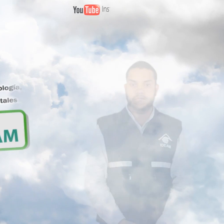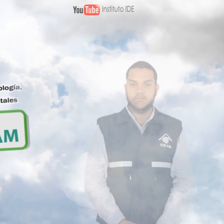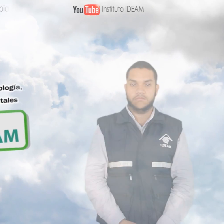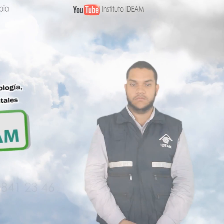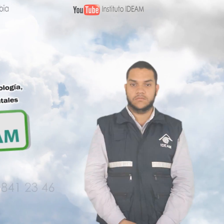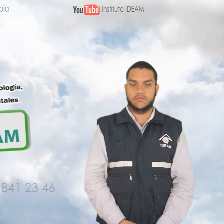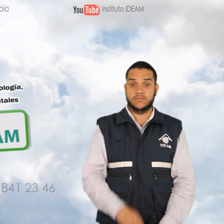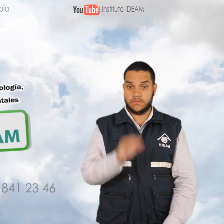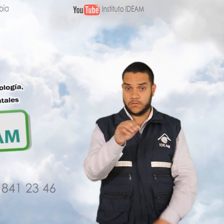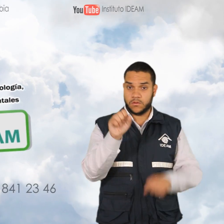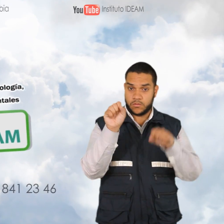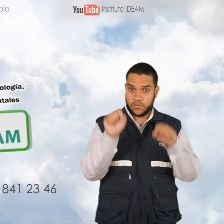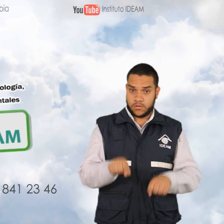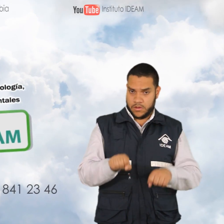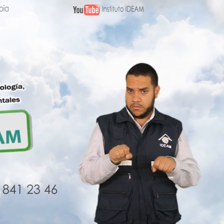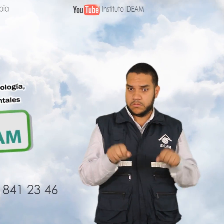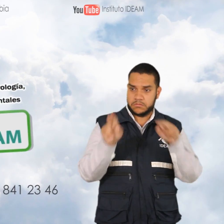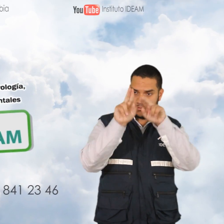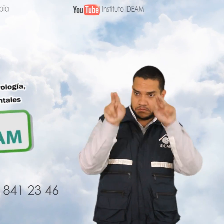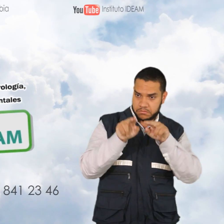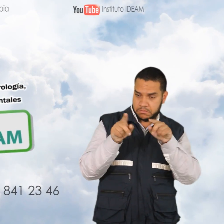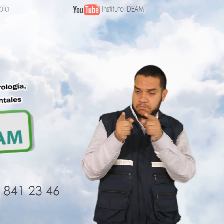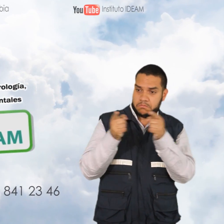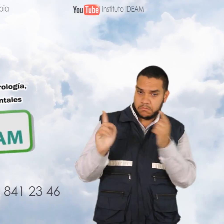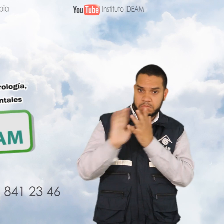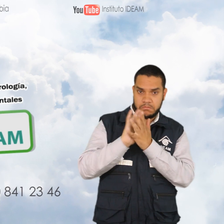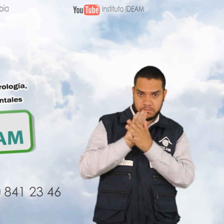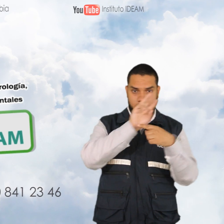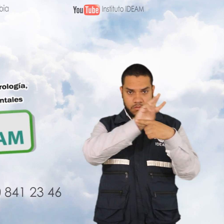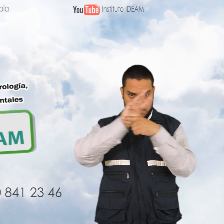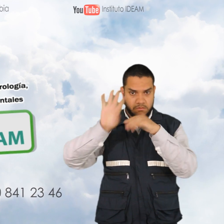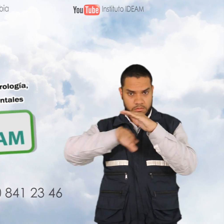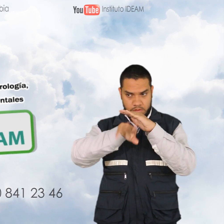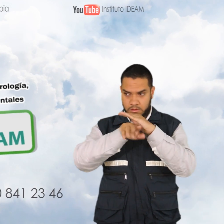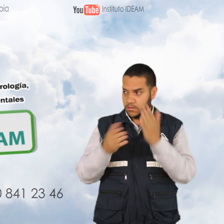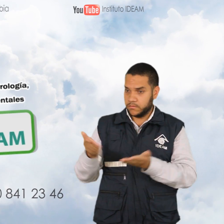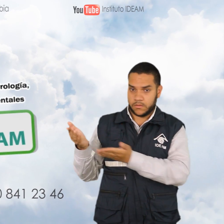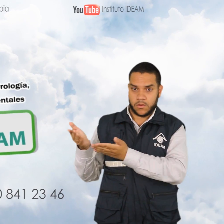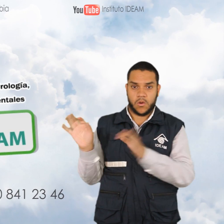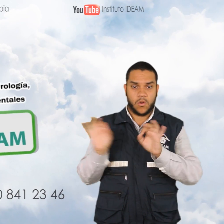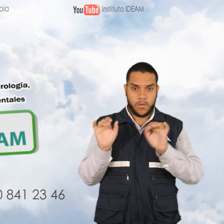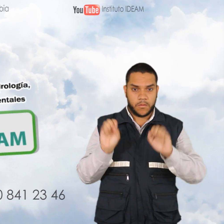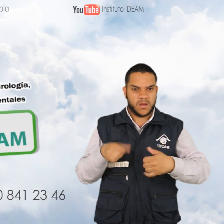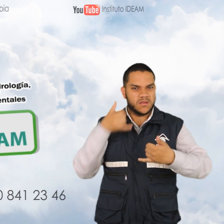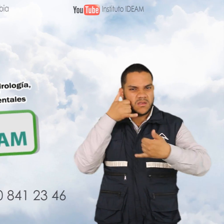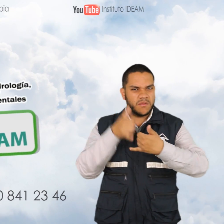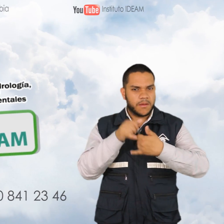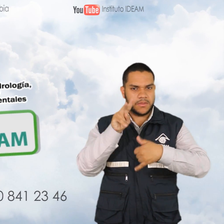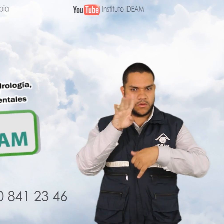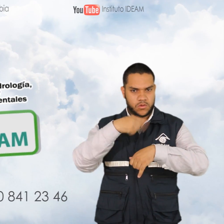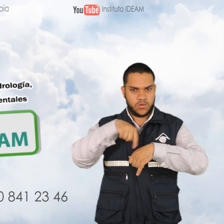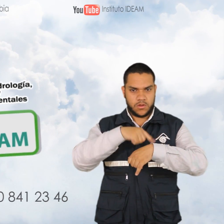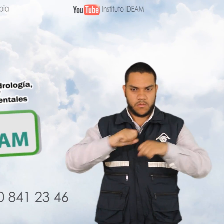Para mayor información los invitamos a que consulten la página idean.gov.co o que se comuniquen las 24 horas en